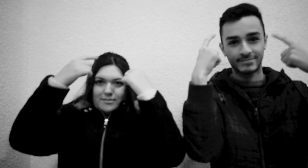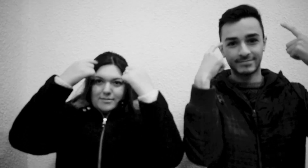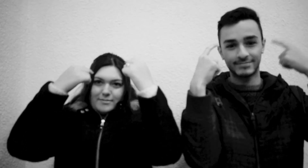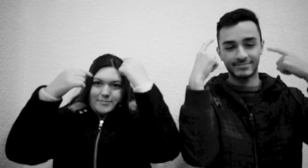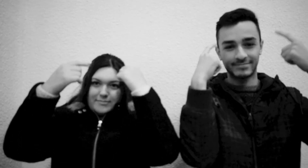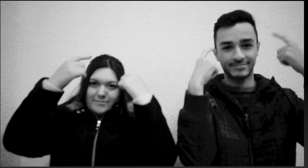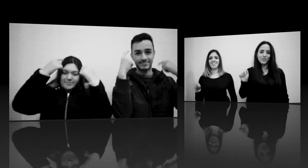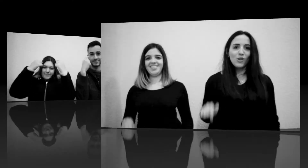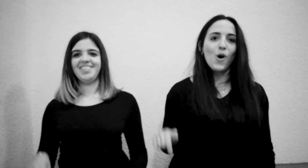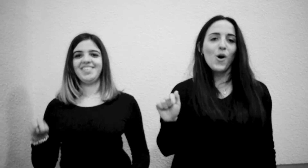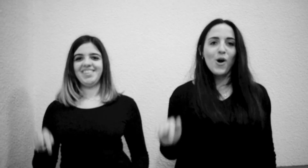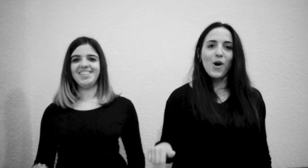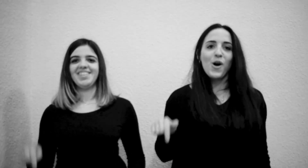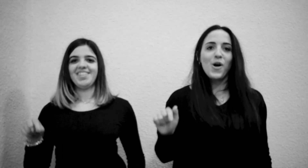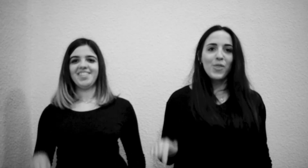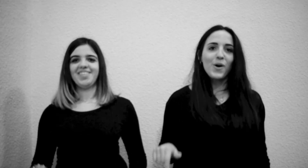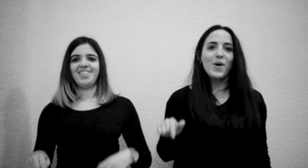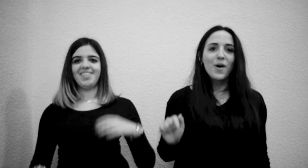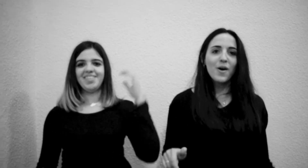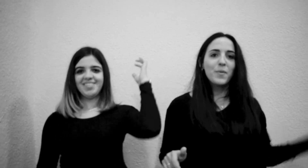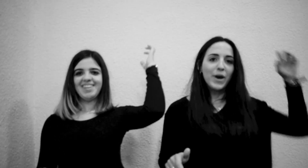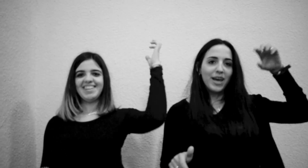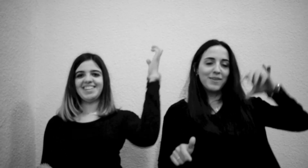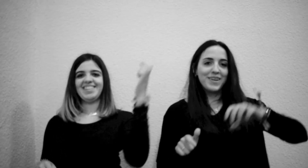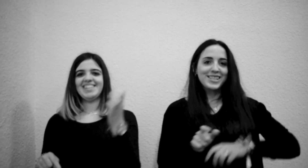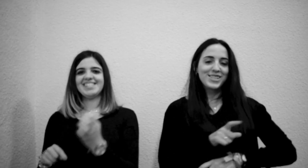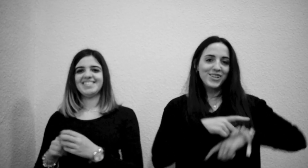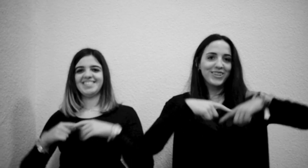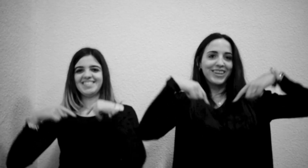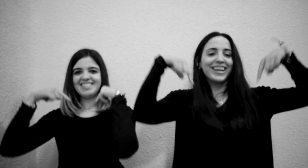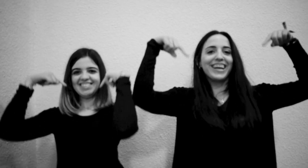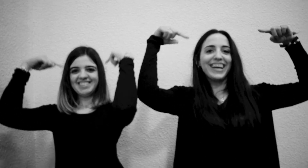Hoy todo vuelve a sonreír